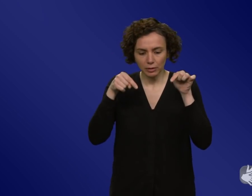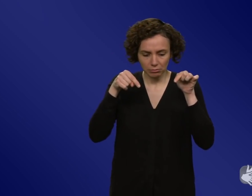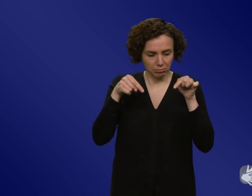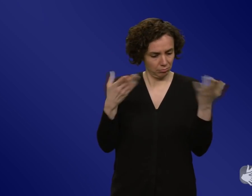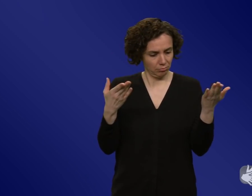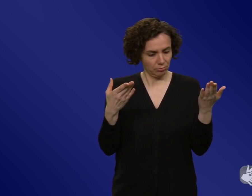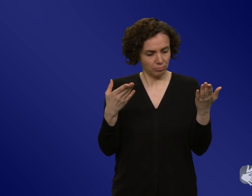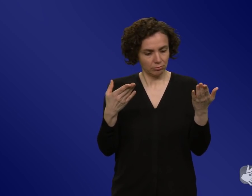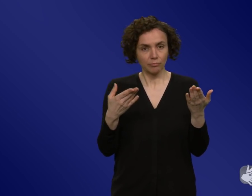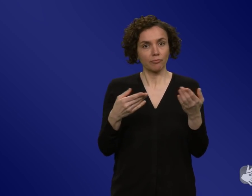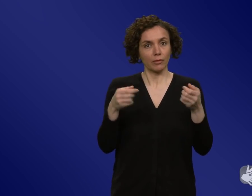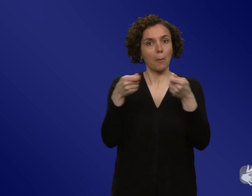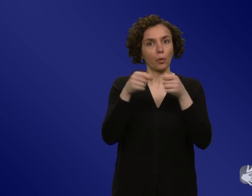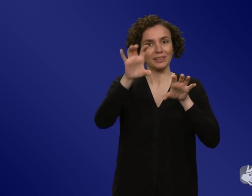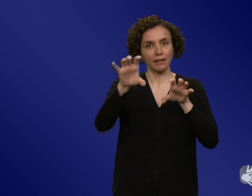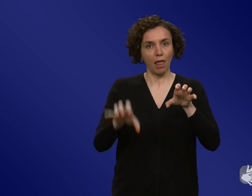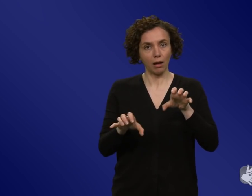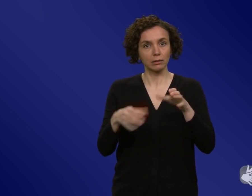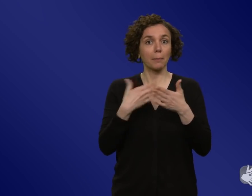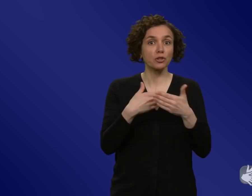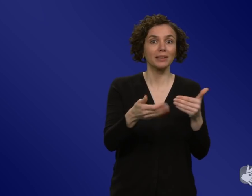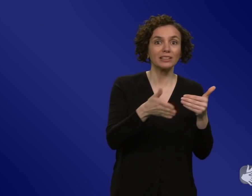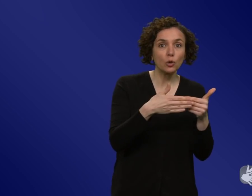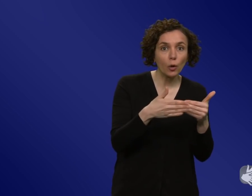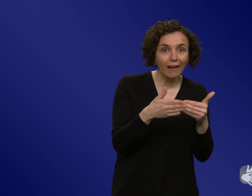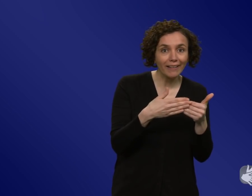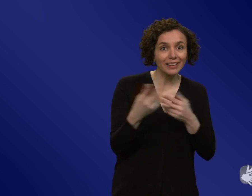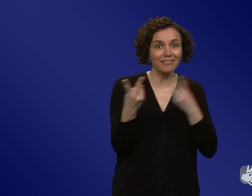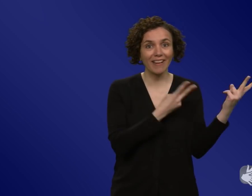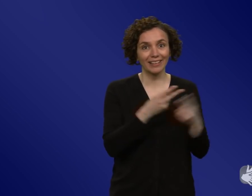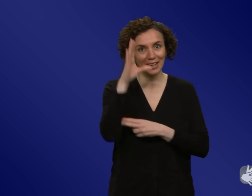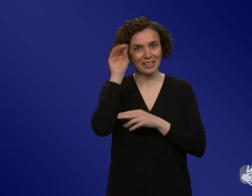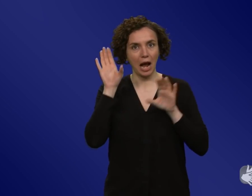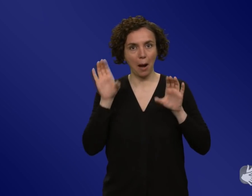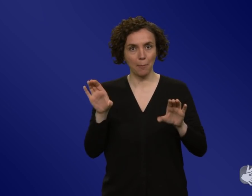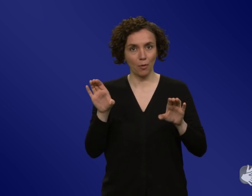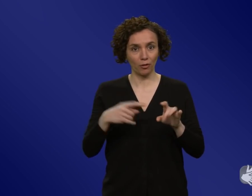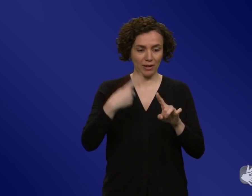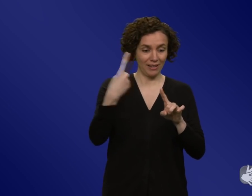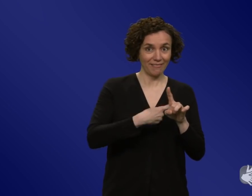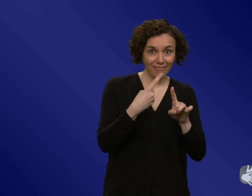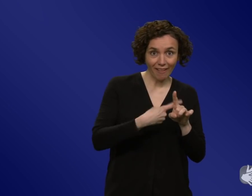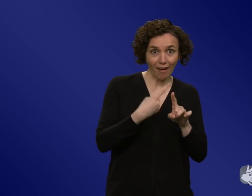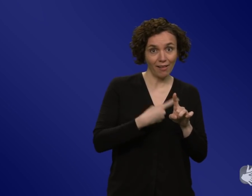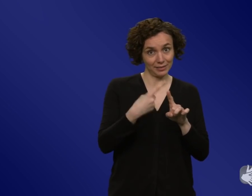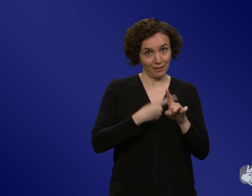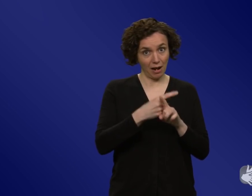Hospitalisierungsrate, sagen wir mal in Thüringen, im Vergleich zu Hamburg viel lockere Regeln gelten, weil eben hier vielleicht die